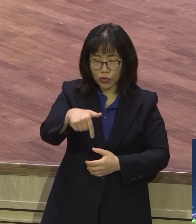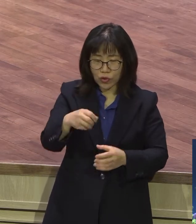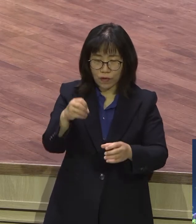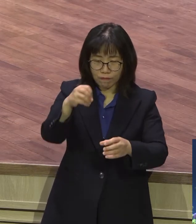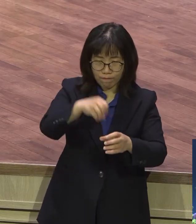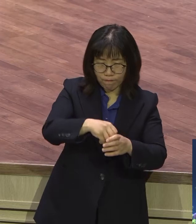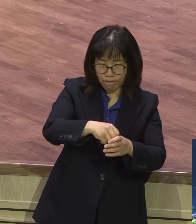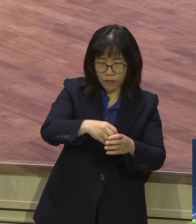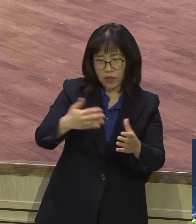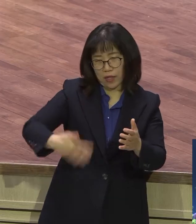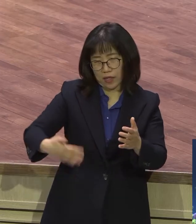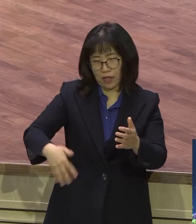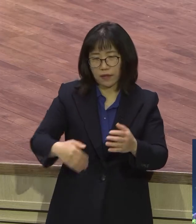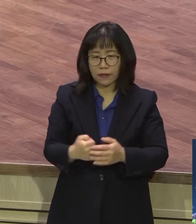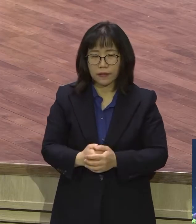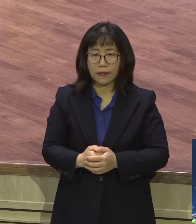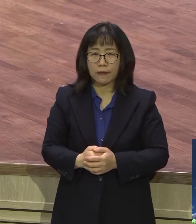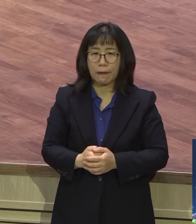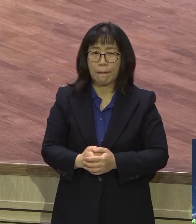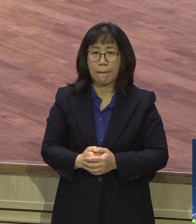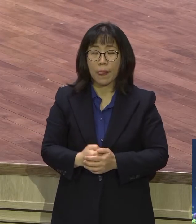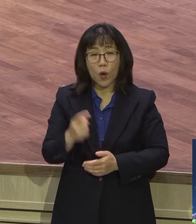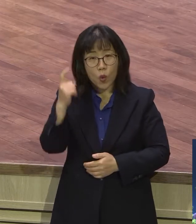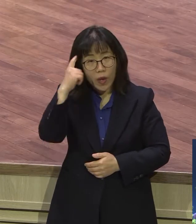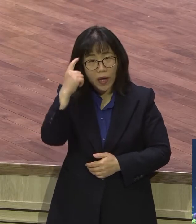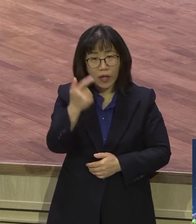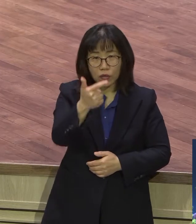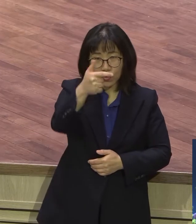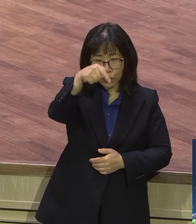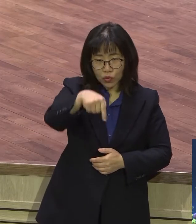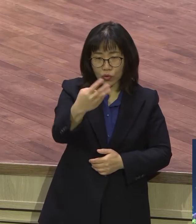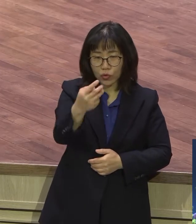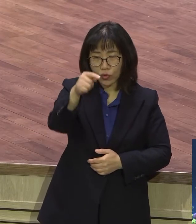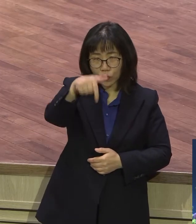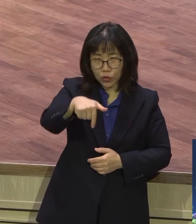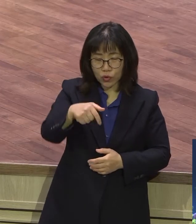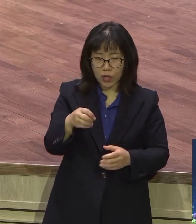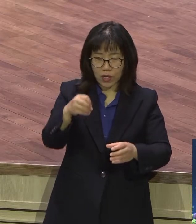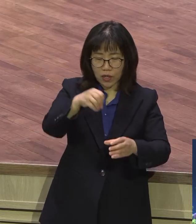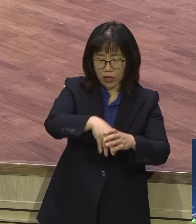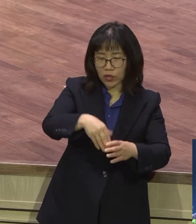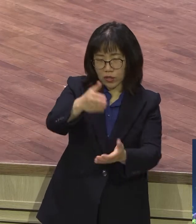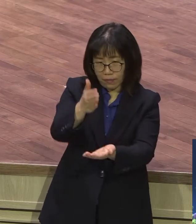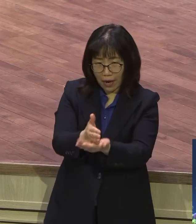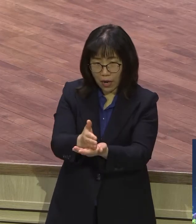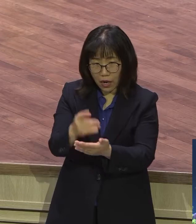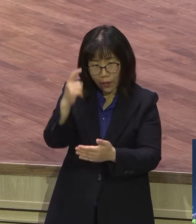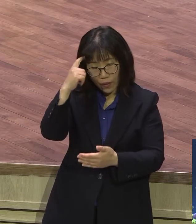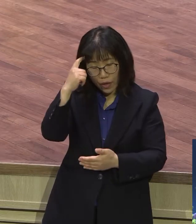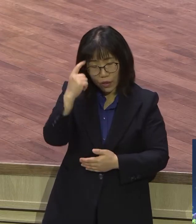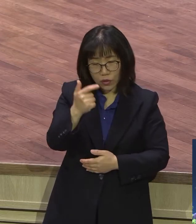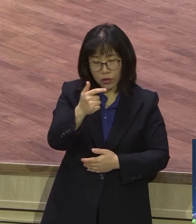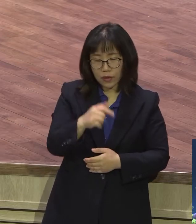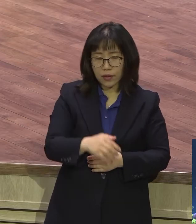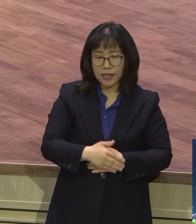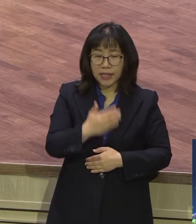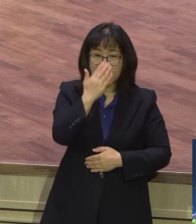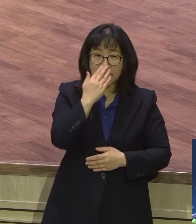만들어 먹었어요. 누룩을 왜 제거하라 그랬냐 누룩이란 것은 이스라엘 백성들의 거룩한